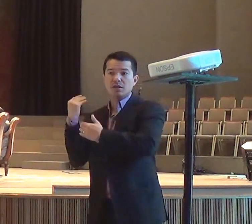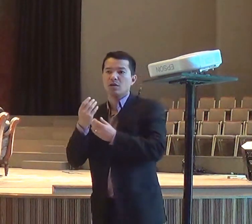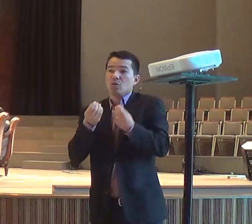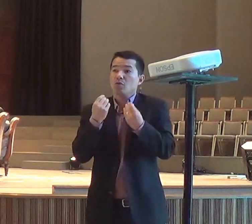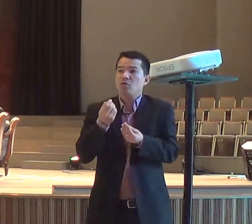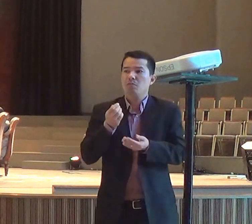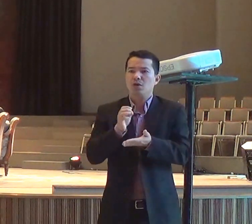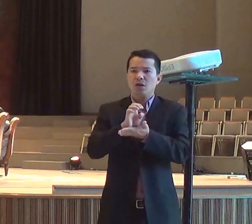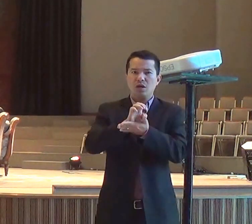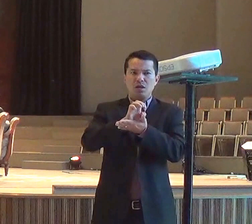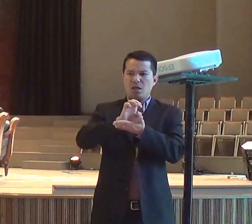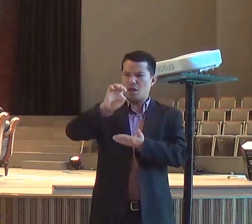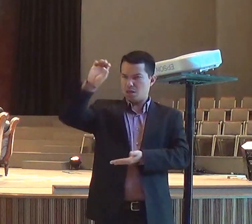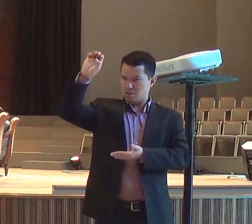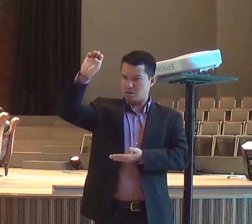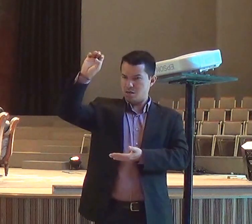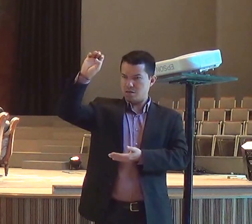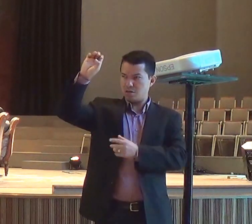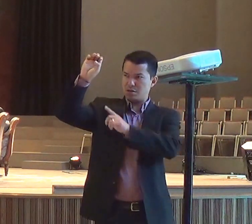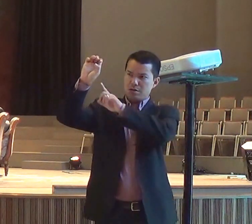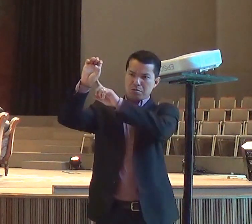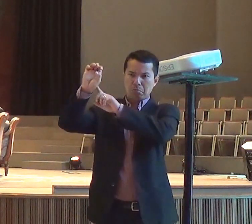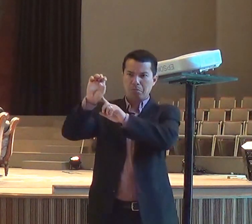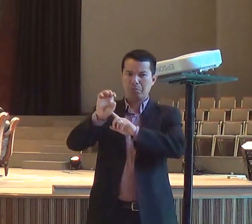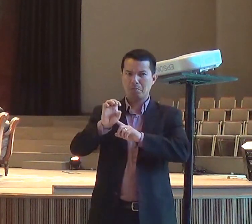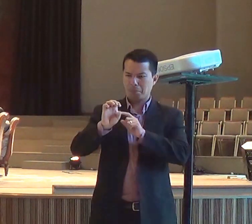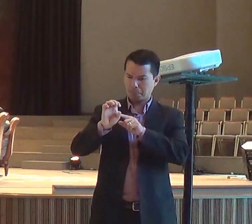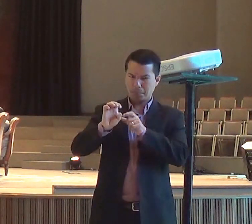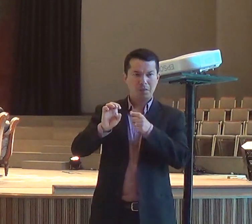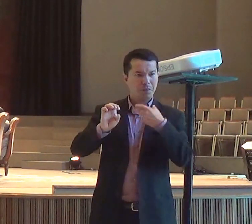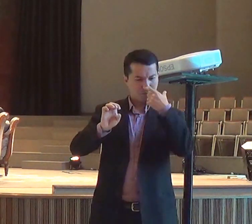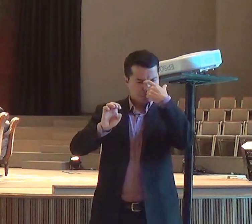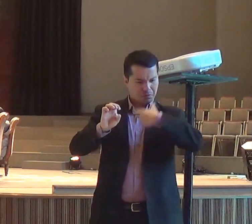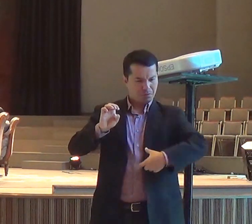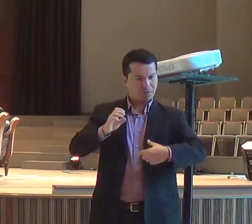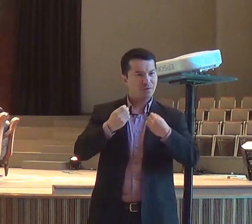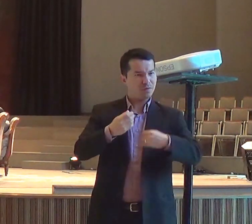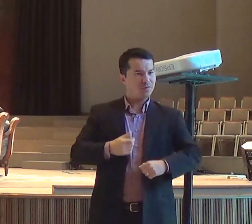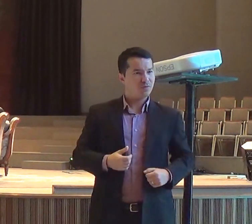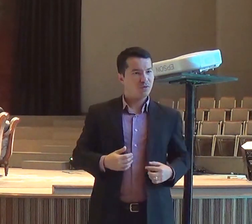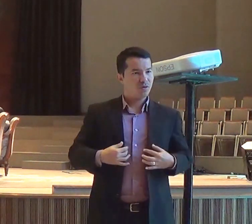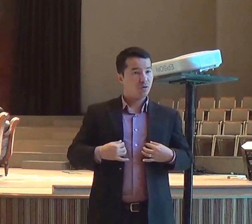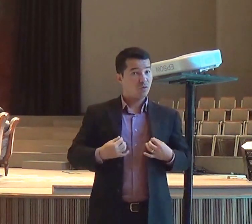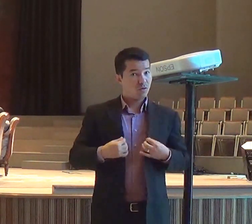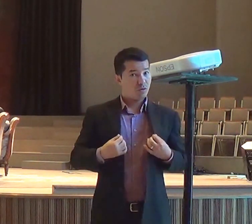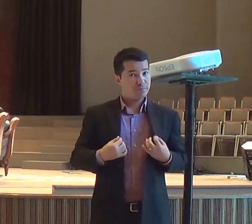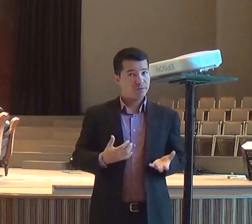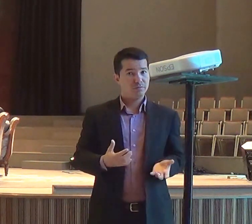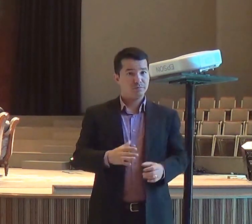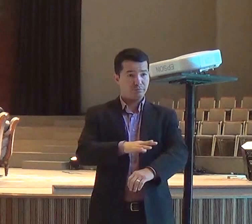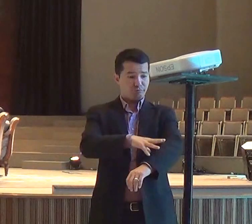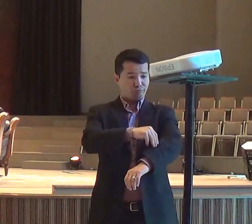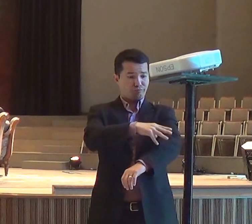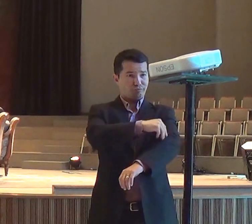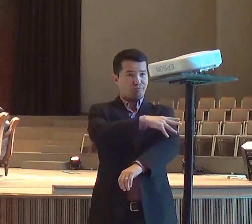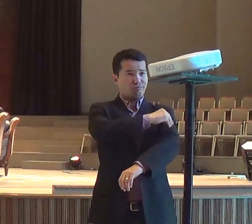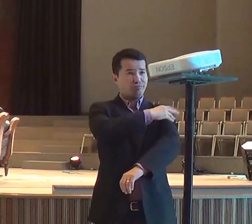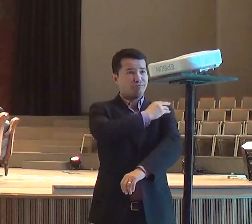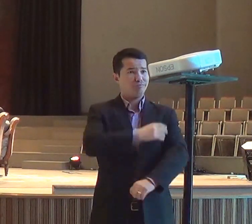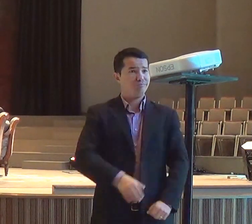estranho, da face da terra, roupas diferentes, vivia em lugar, diferente, comia